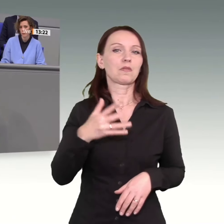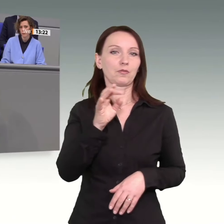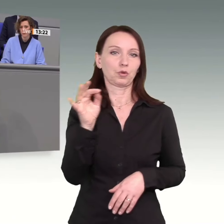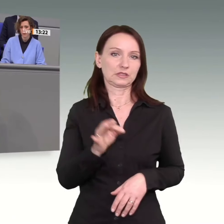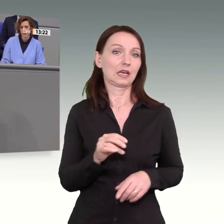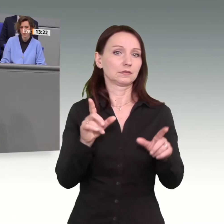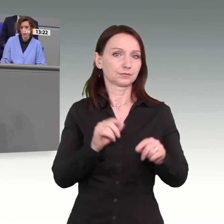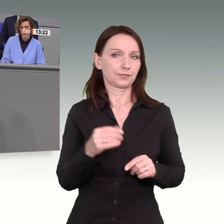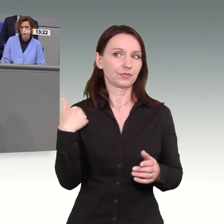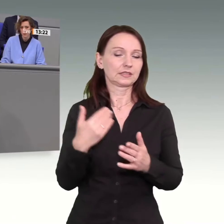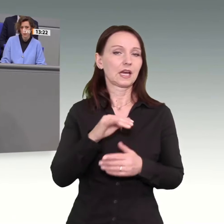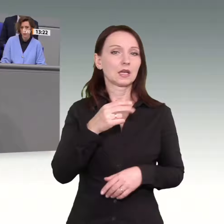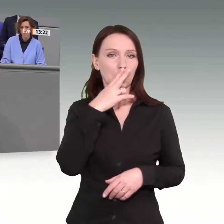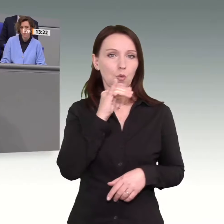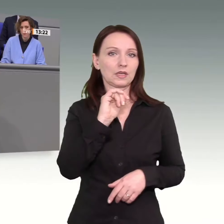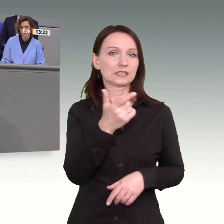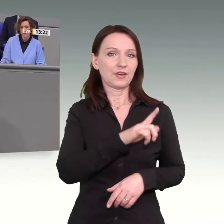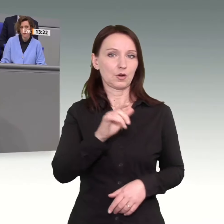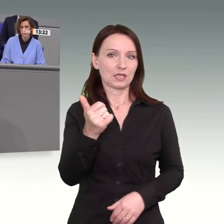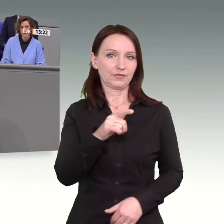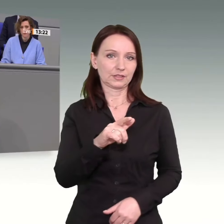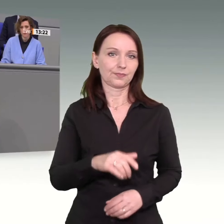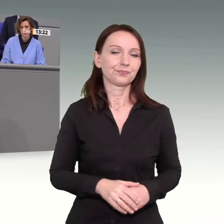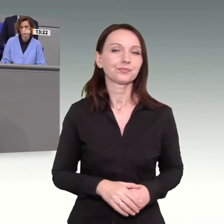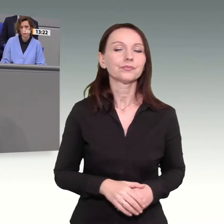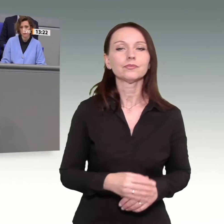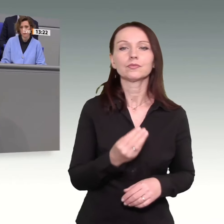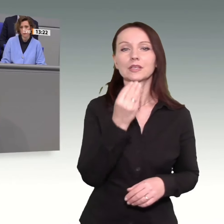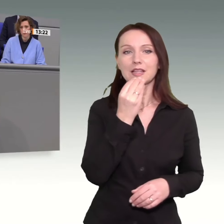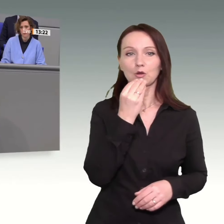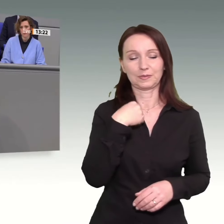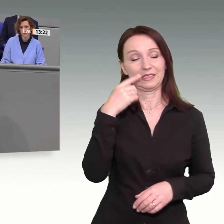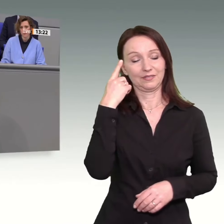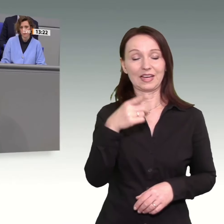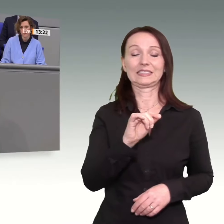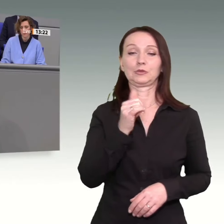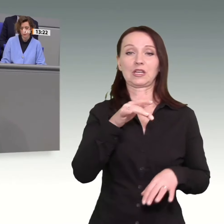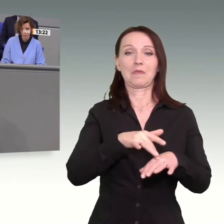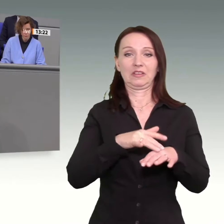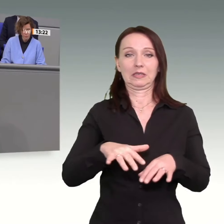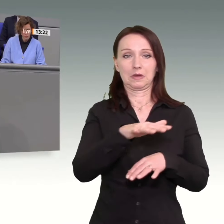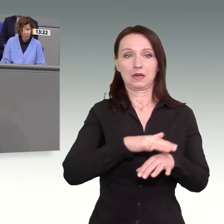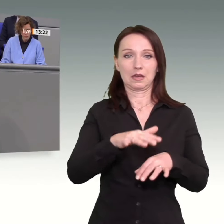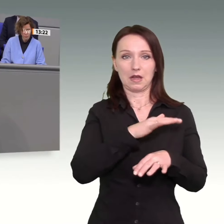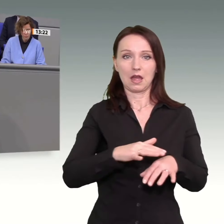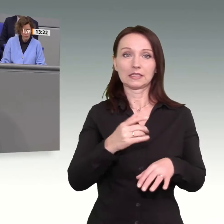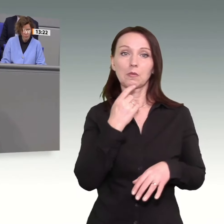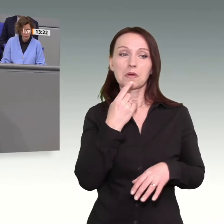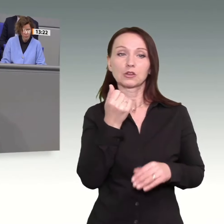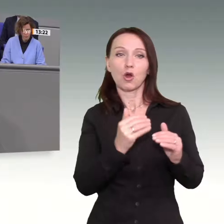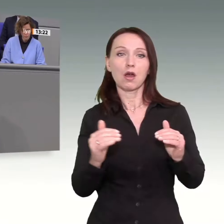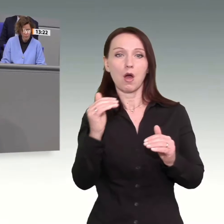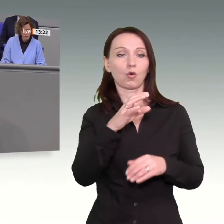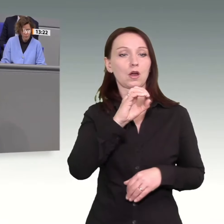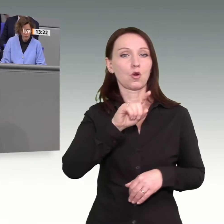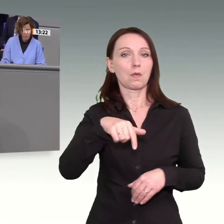bei Nahrungsmitteln, und wir wissen, dass das ein besonders prekärer Bereich ist, mit 0,9 Prozent besonders niedrig, sind erste gute Zeichen. Und mit Blick